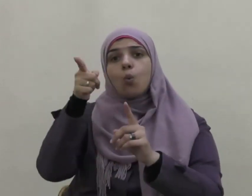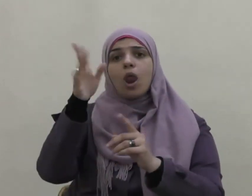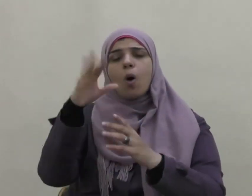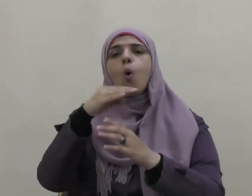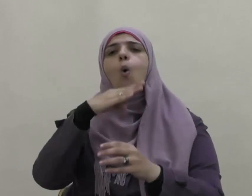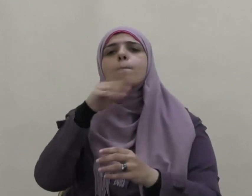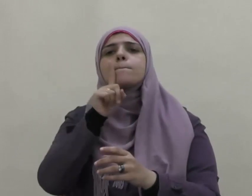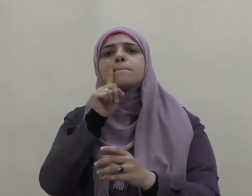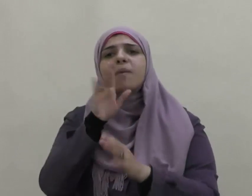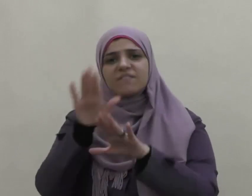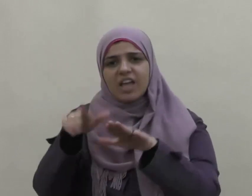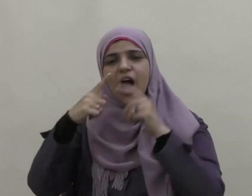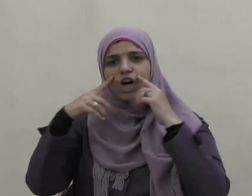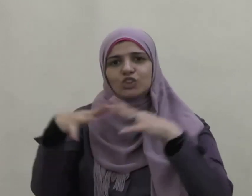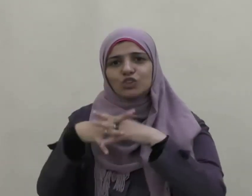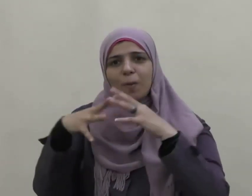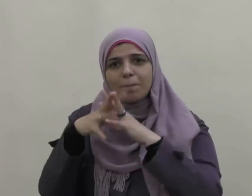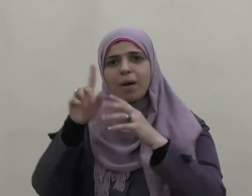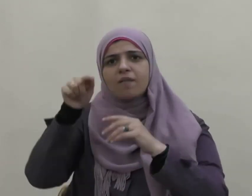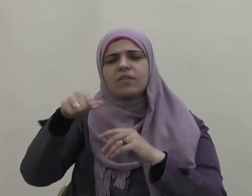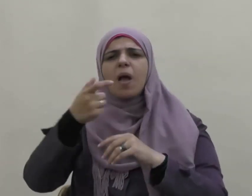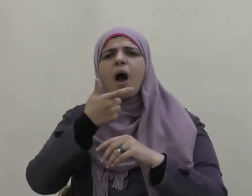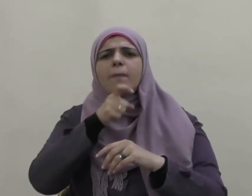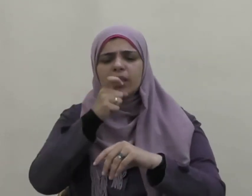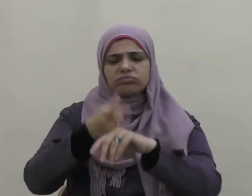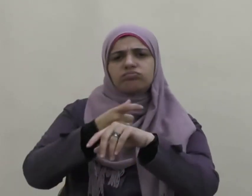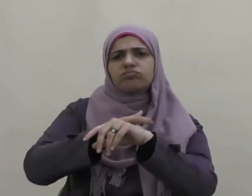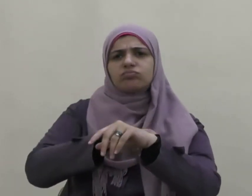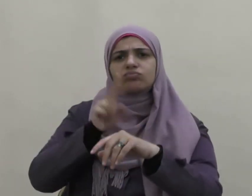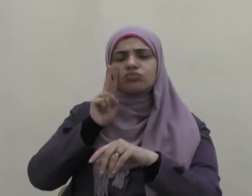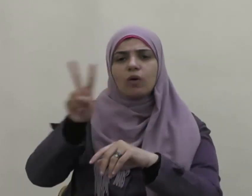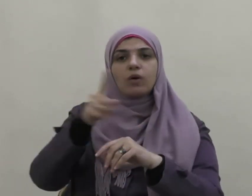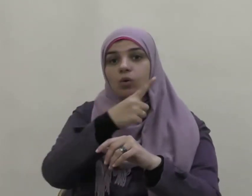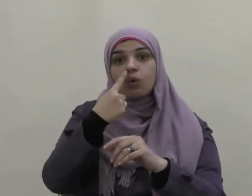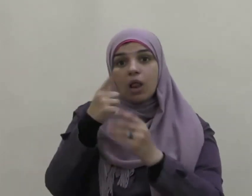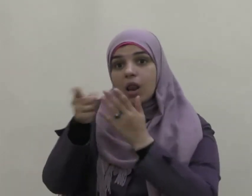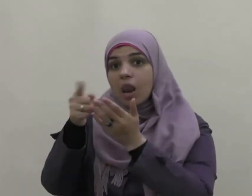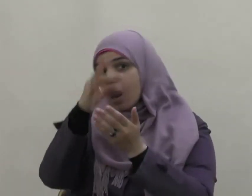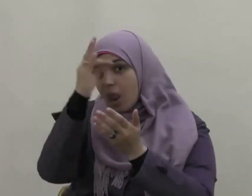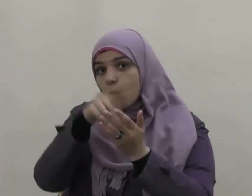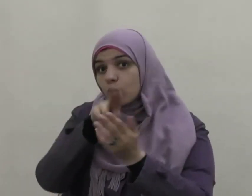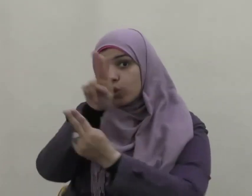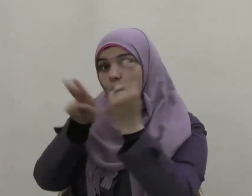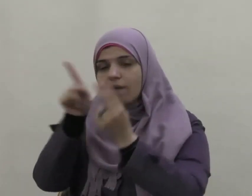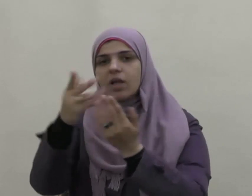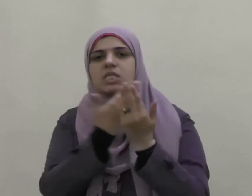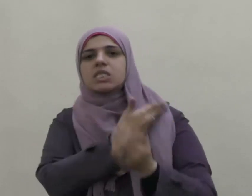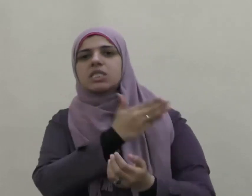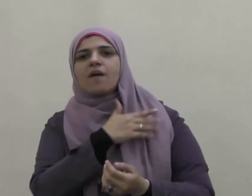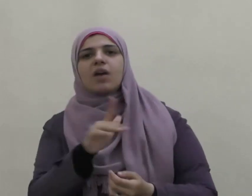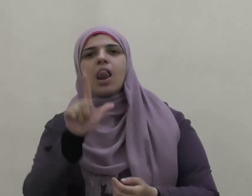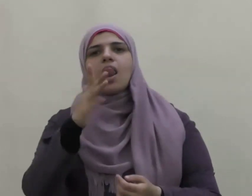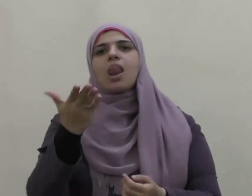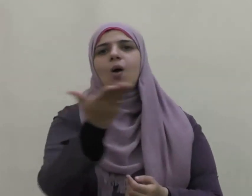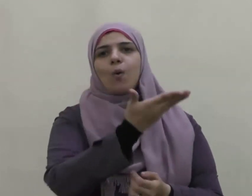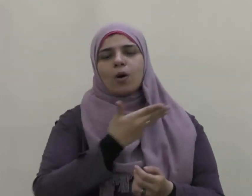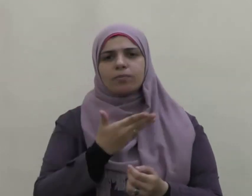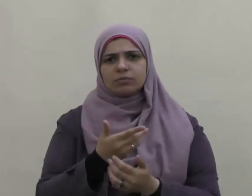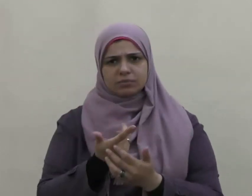وكان به بياض فمروه فليستغفر لكم فلما أقبل أهل